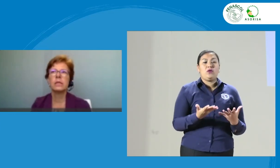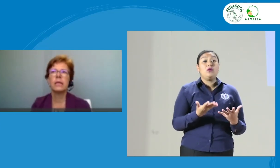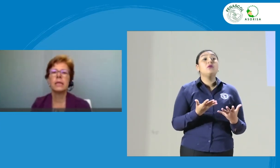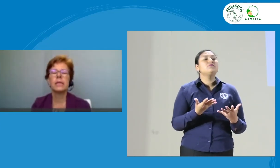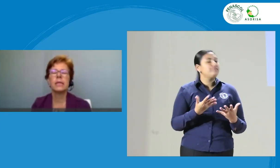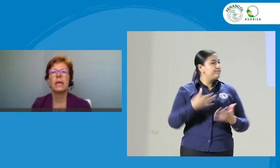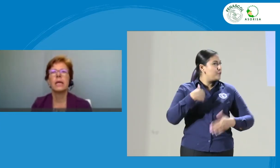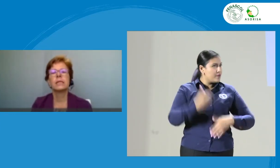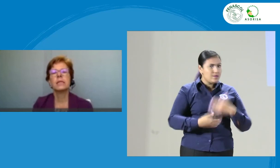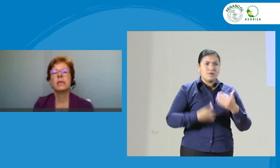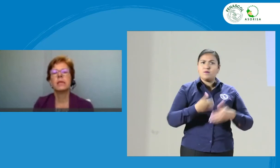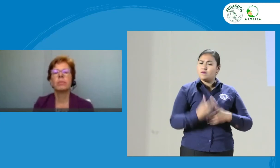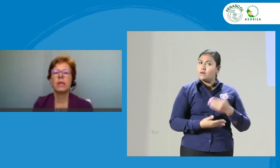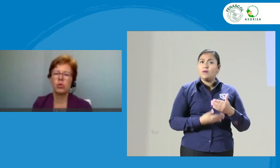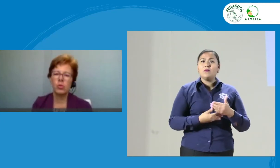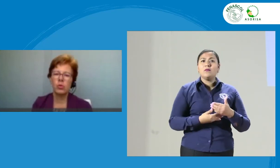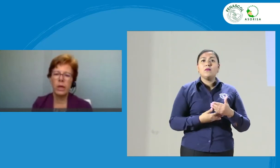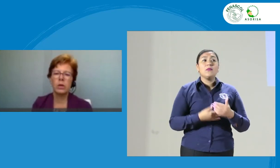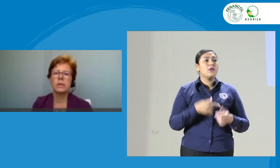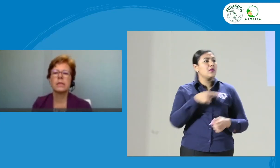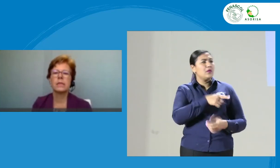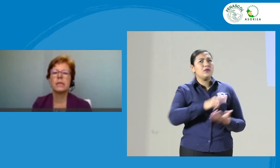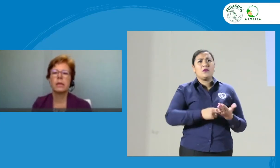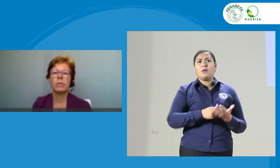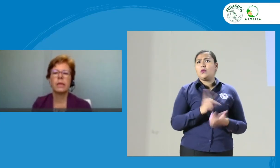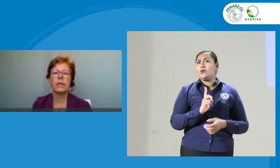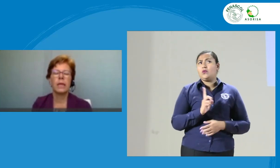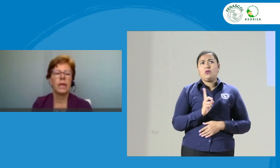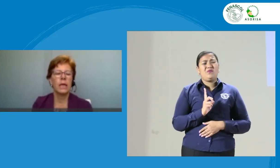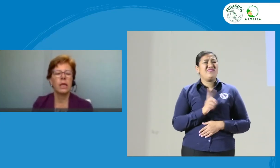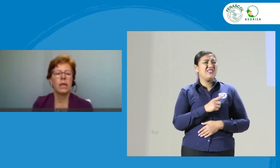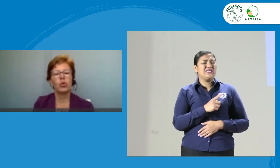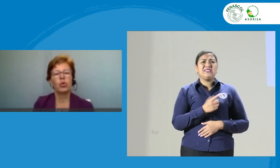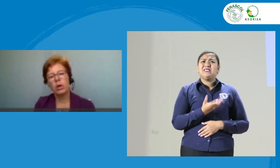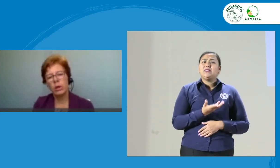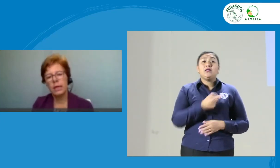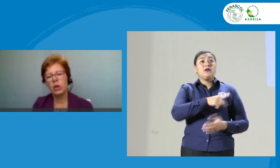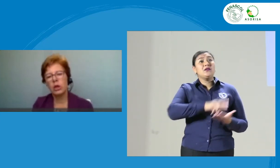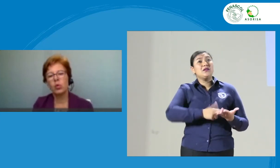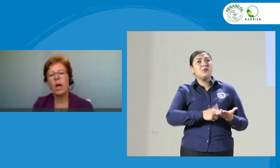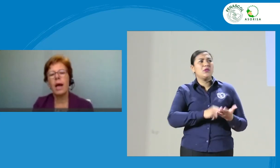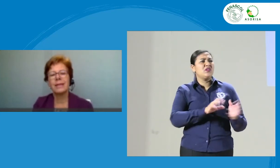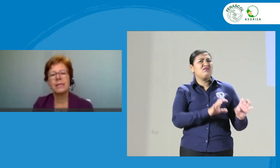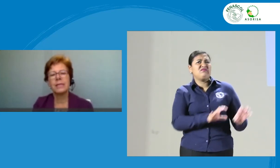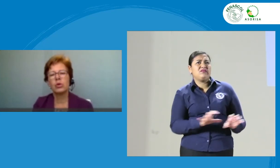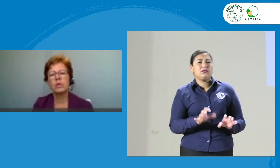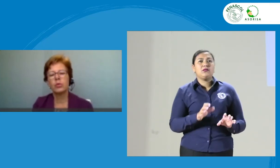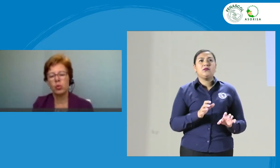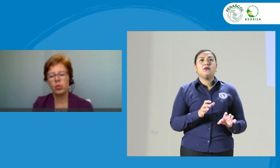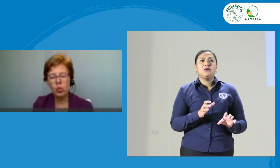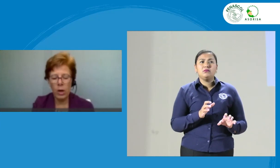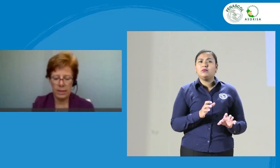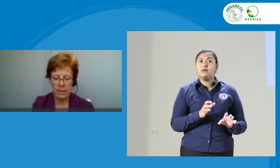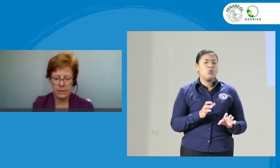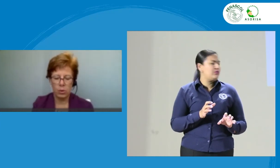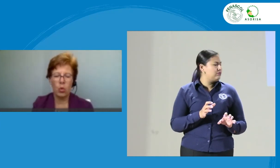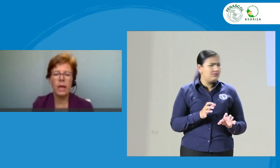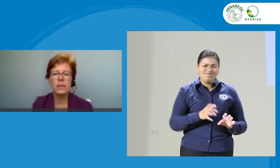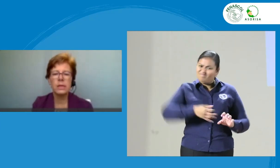tendremos que salir de ese, es que ese intérprete no es bueno, es que ese intérprete no tiene buena actitud, a decir cosas puntuales.